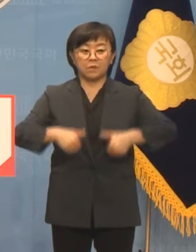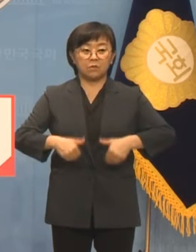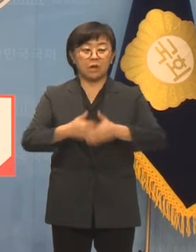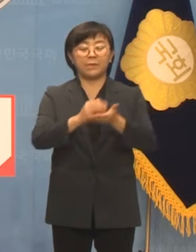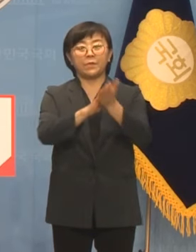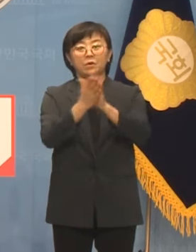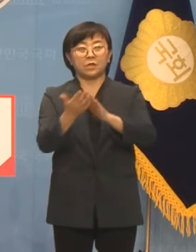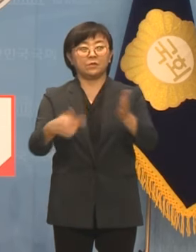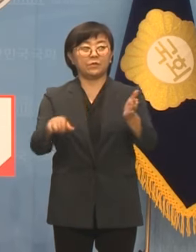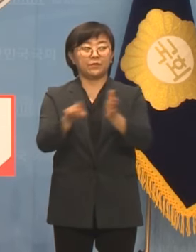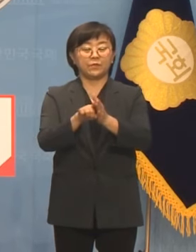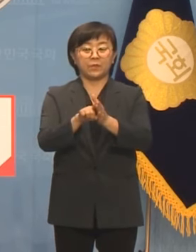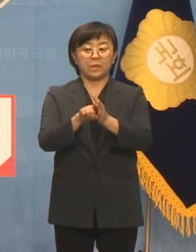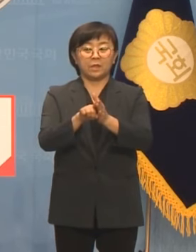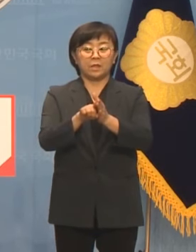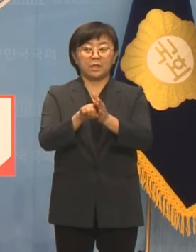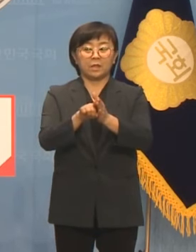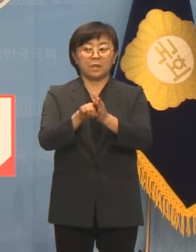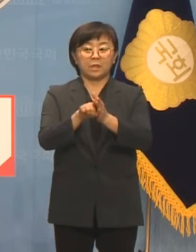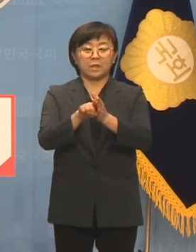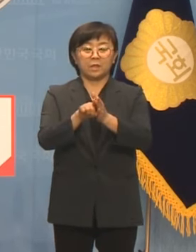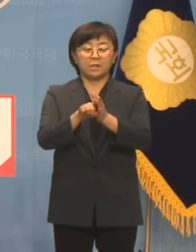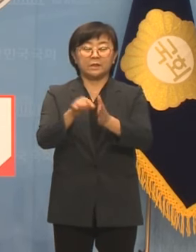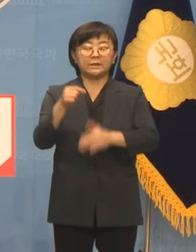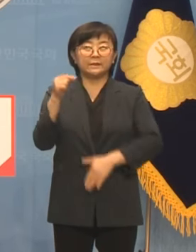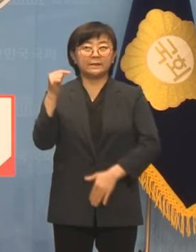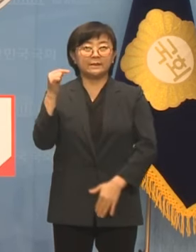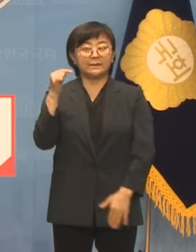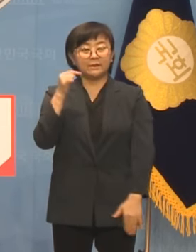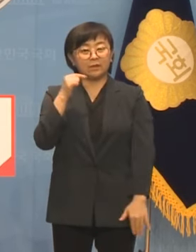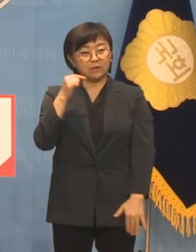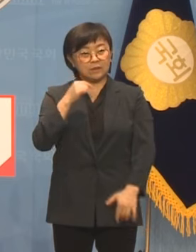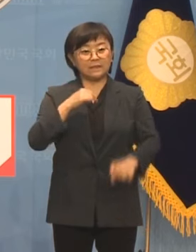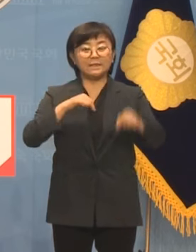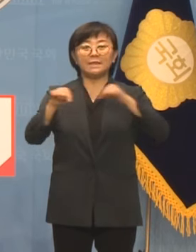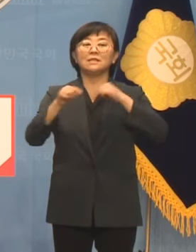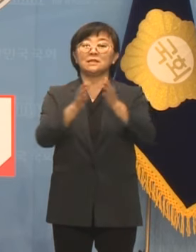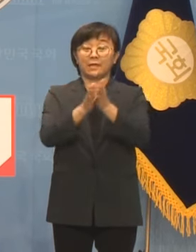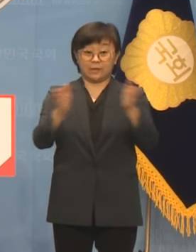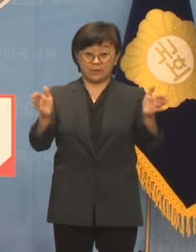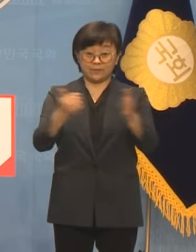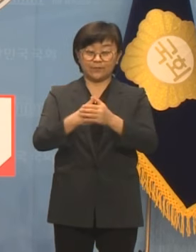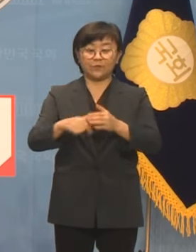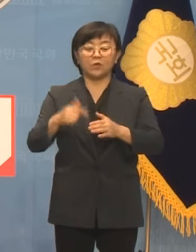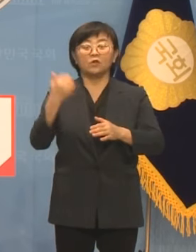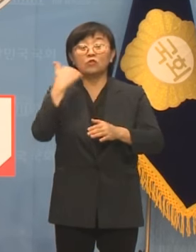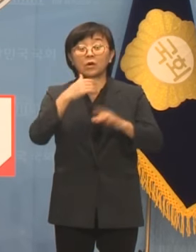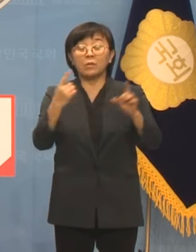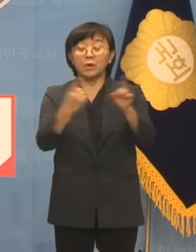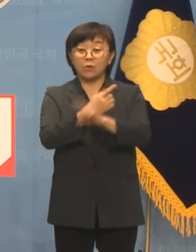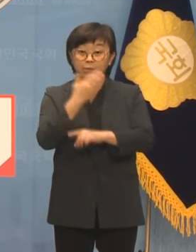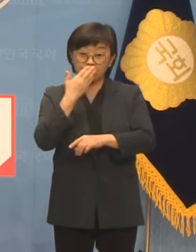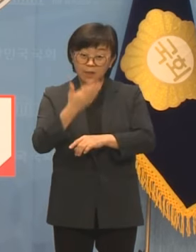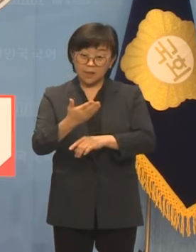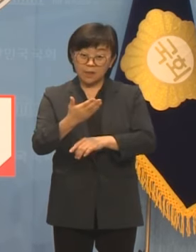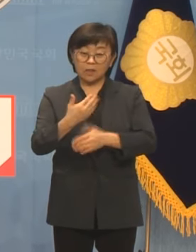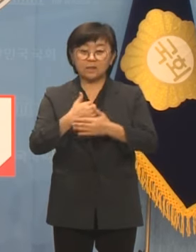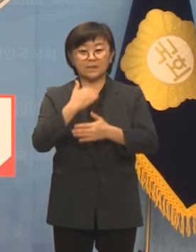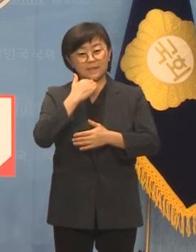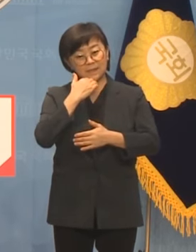이끌어내기 위해 엄중하고 냉혹한 정치의 길로 들어섰습니다. 누군가 바꿔주겠지 마냥